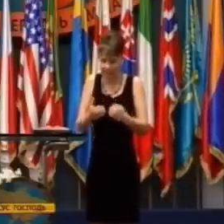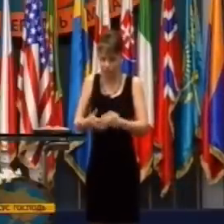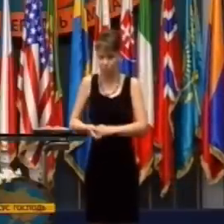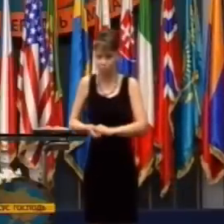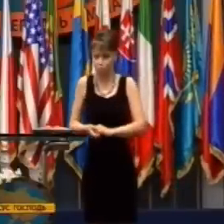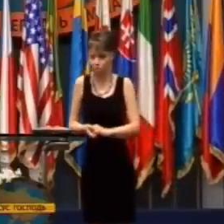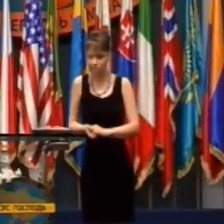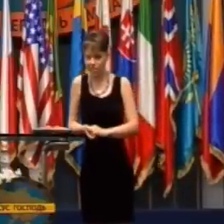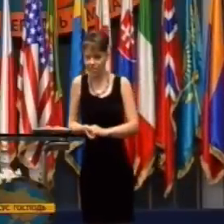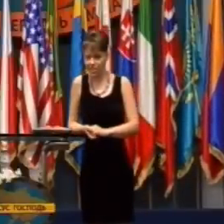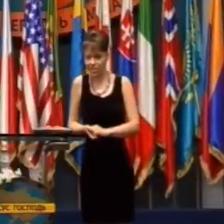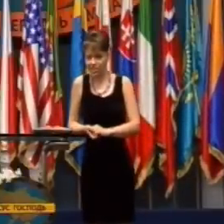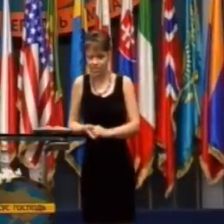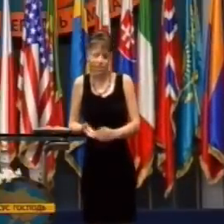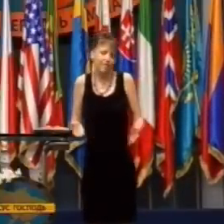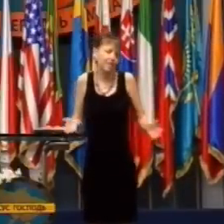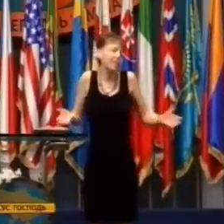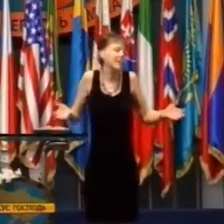schránky.